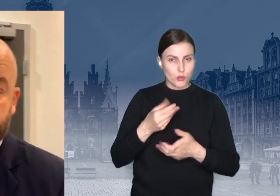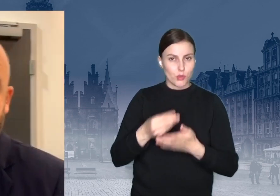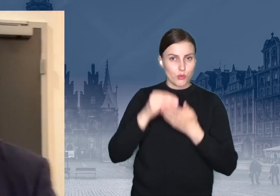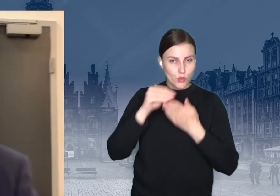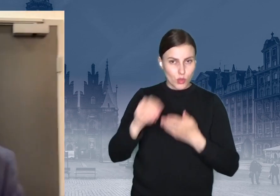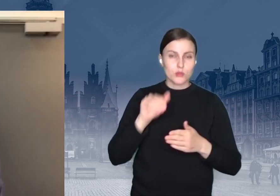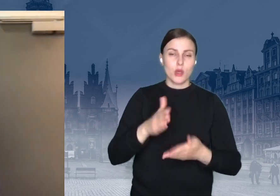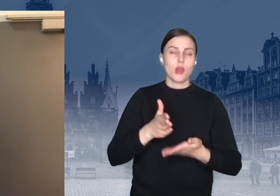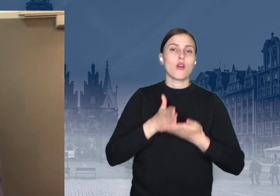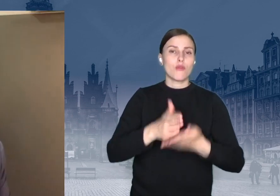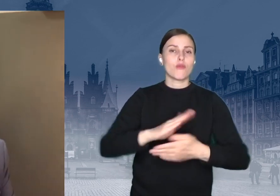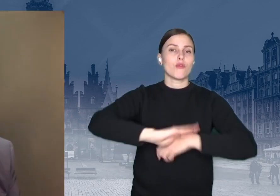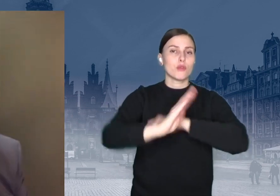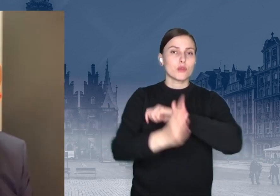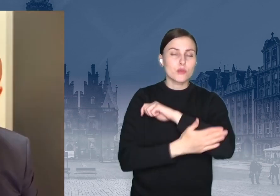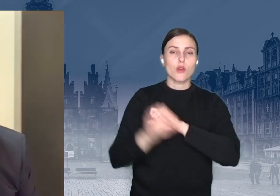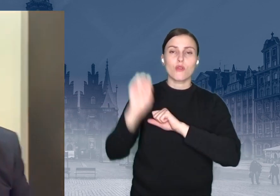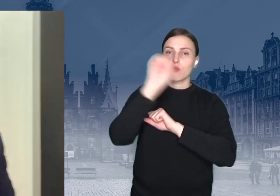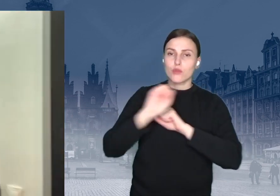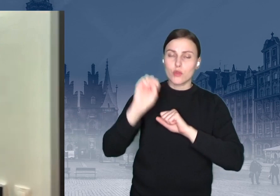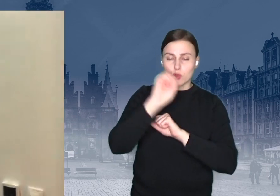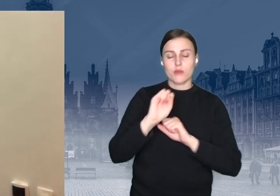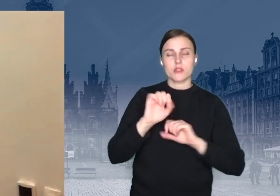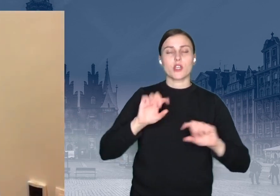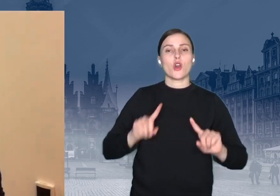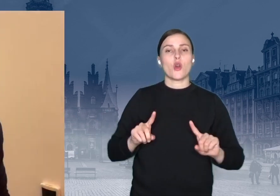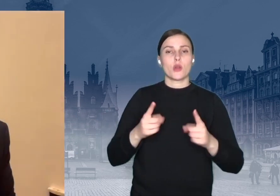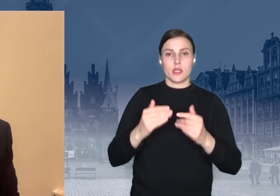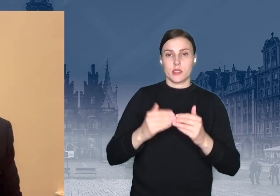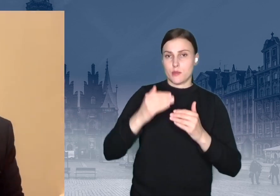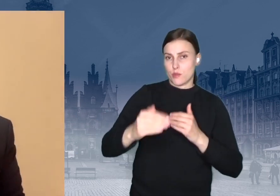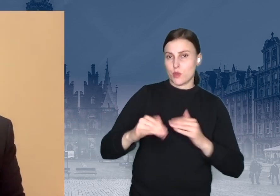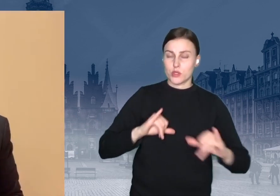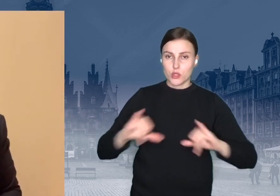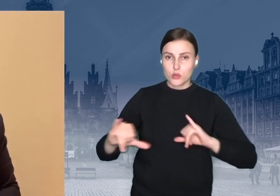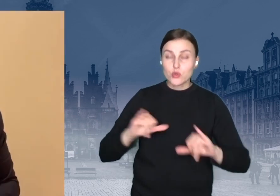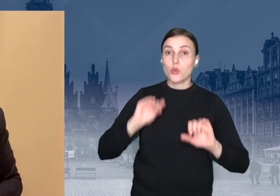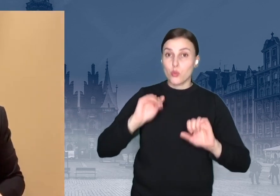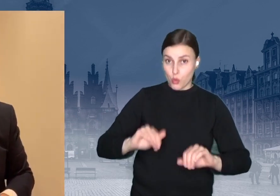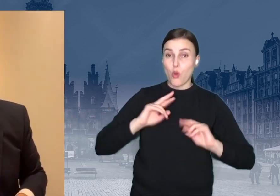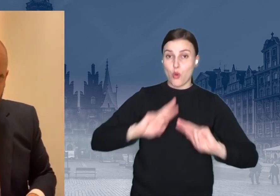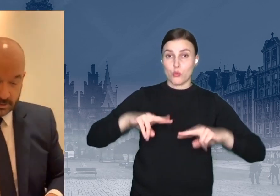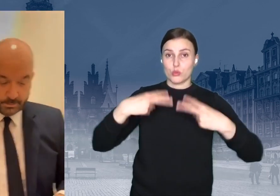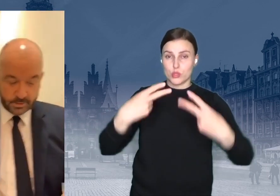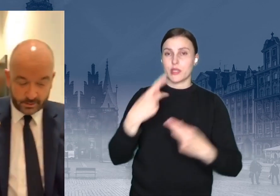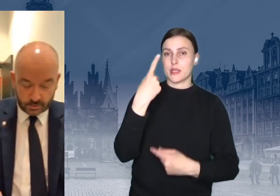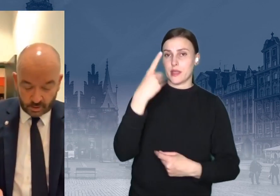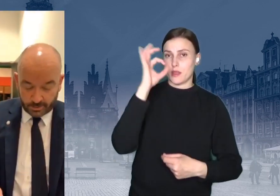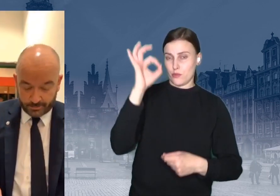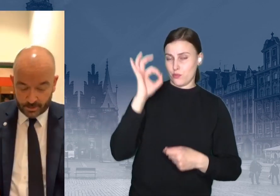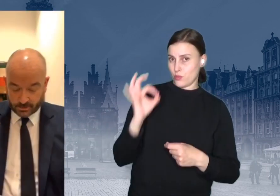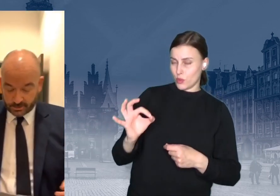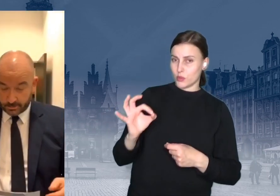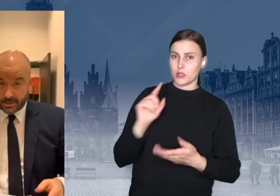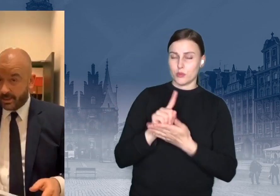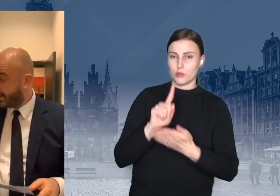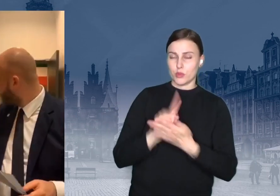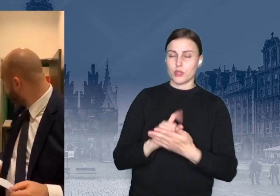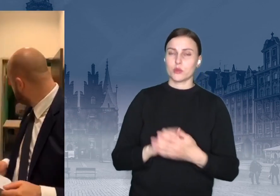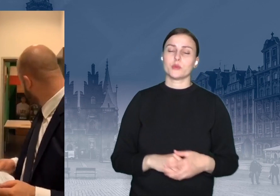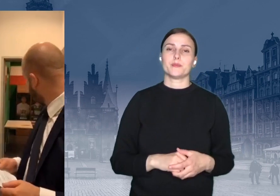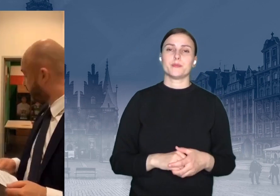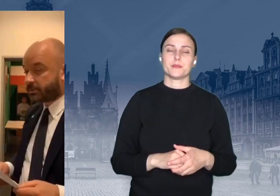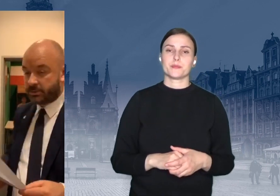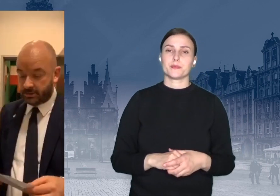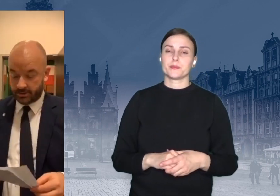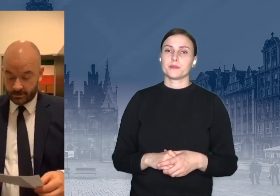pozarządowe, którym możemy przekazać 1% należnego podatku. Dobra. Idziemy dalej. Mam patrzę,